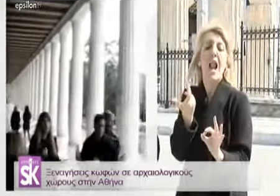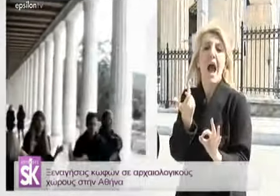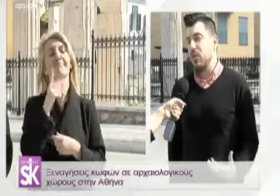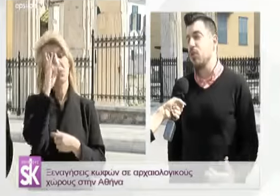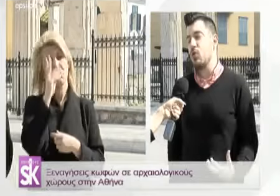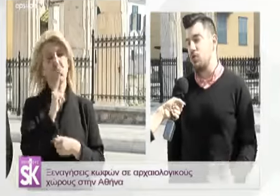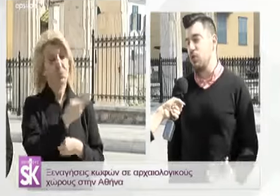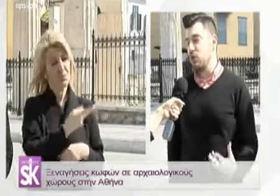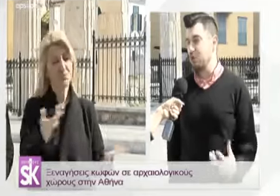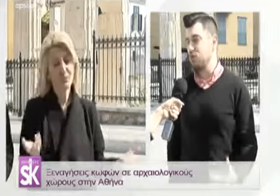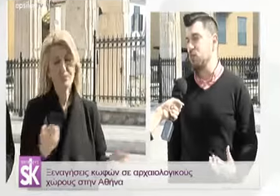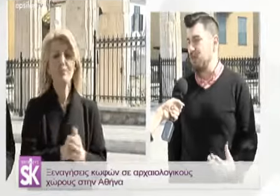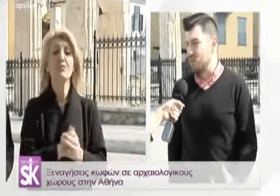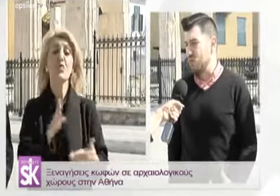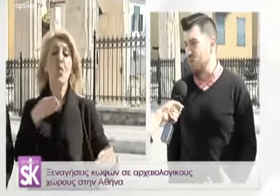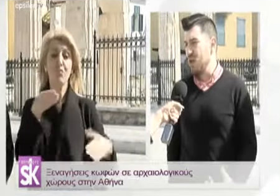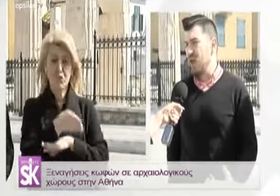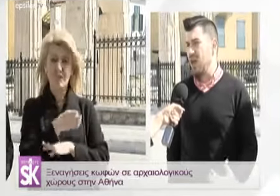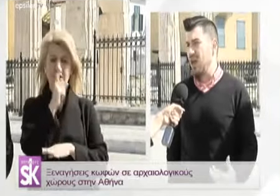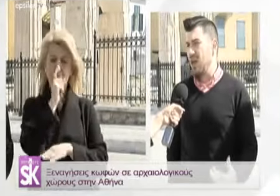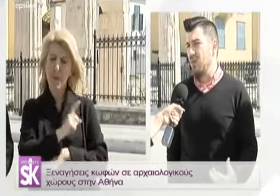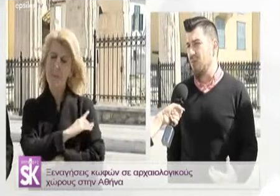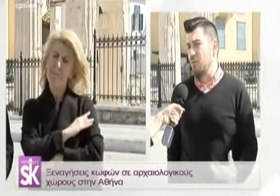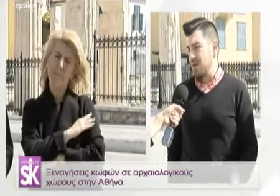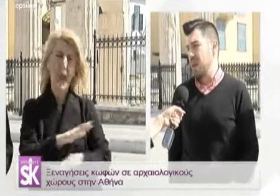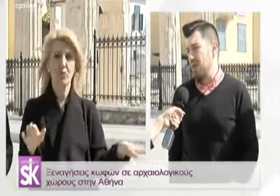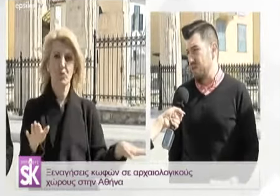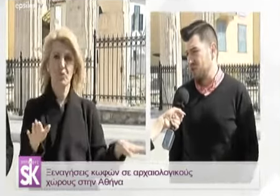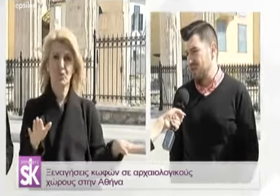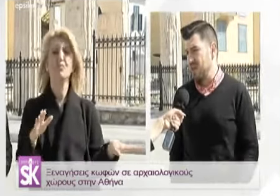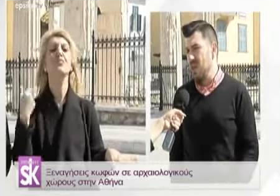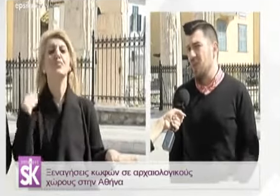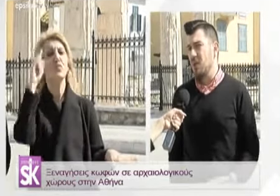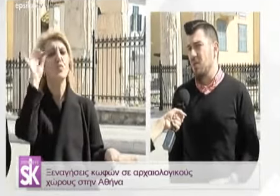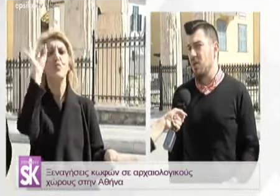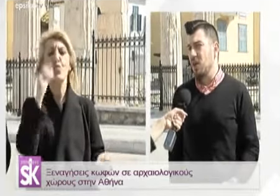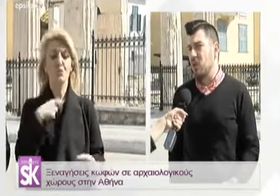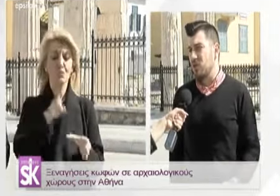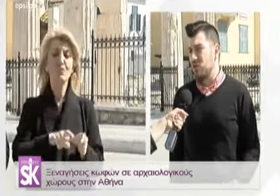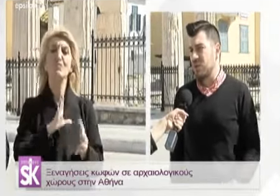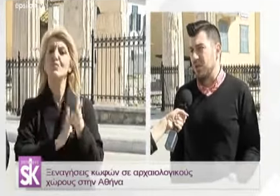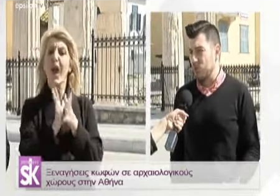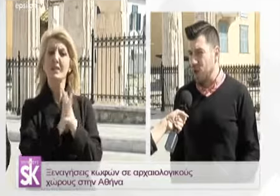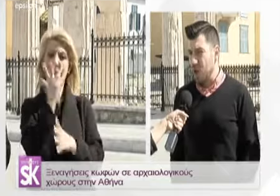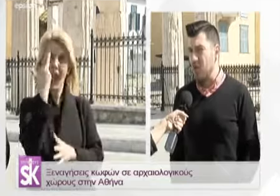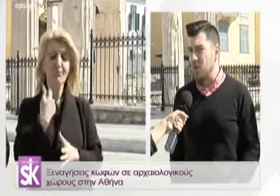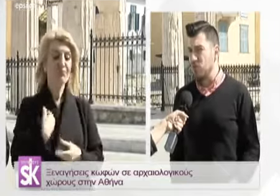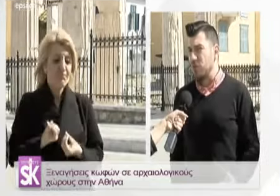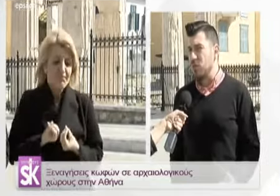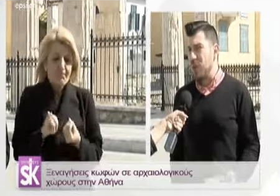Δεν είναι μόνο ο τομέας του πολιτισμού που πρέπει να υπάρχει πρόσβαση. Πρέπει να έχουμε πρόσβαση παντού. Επομένως αυτό που